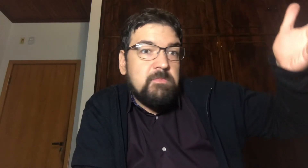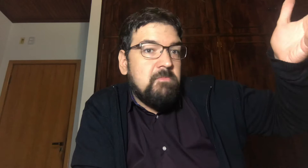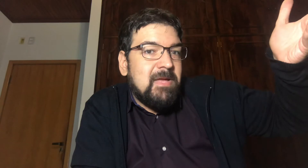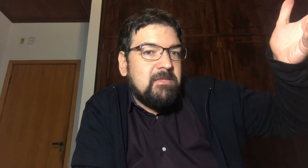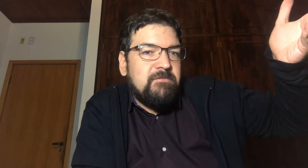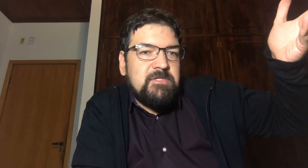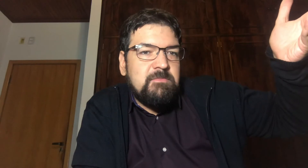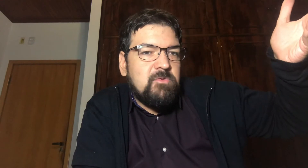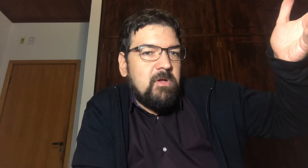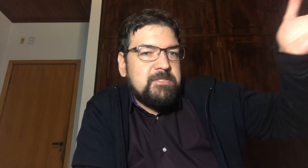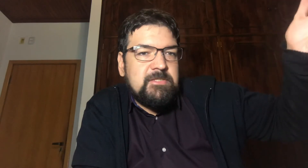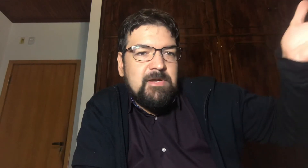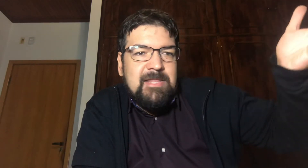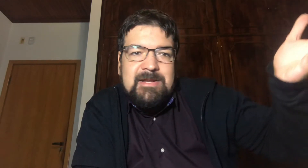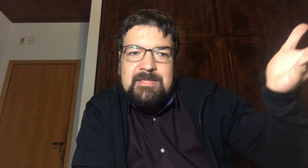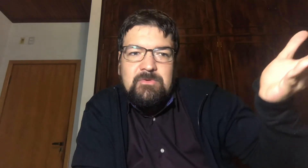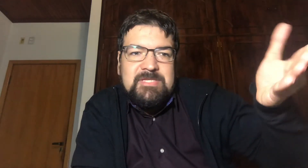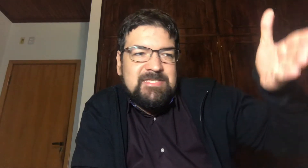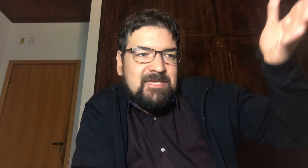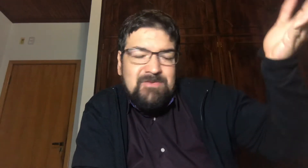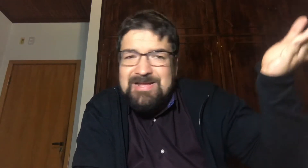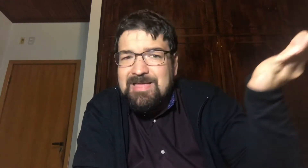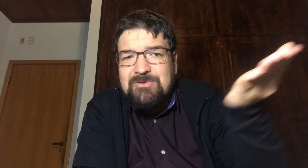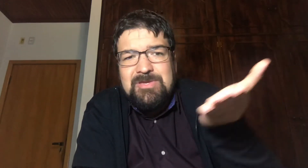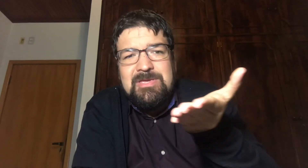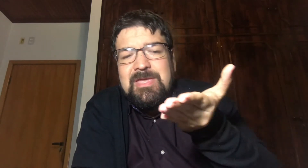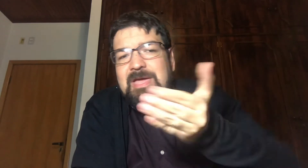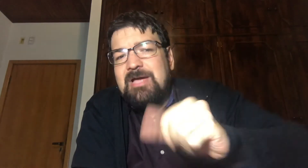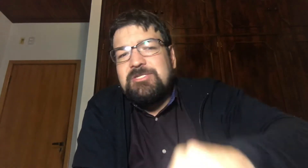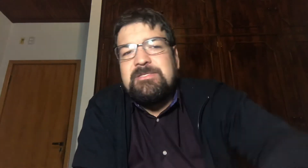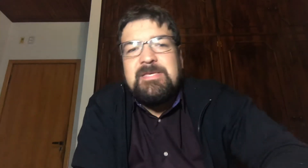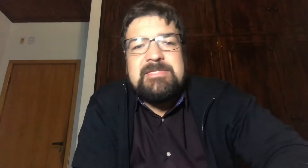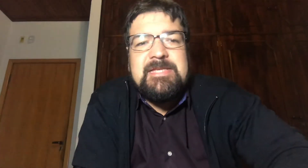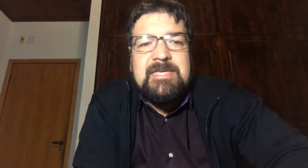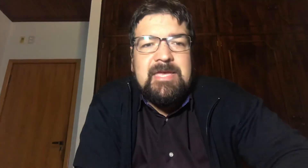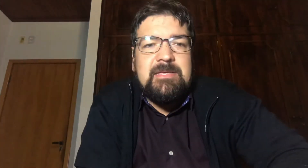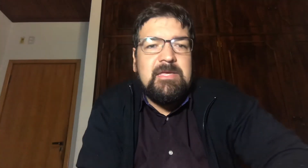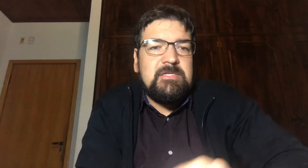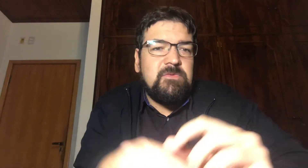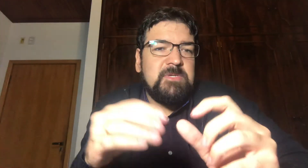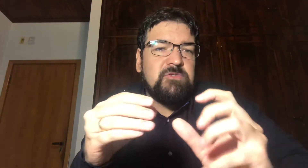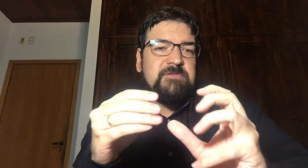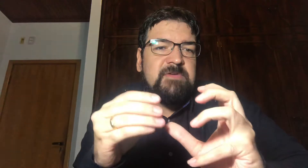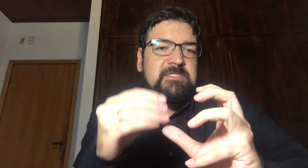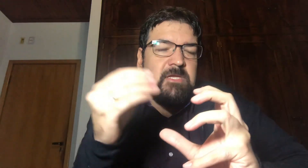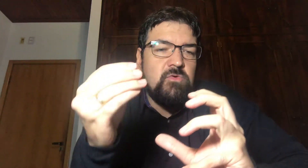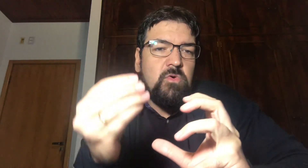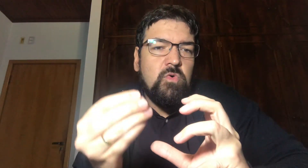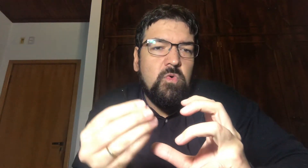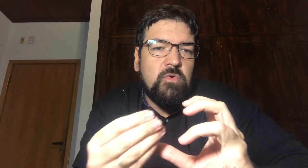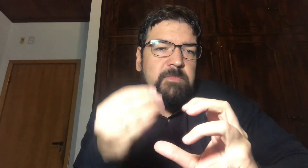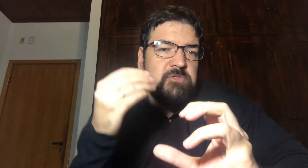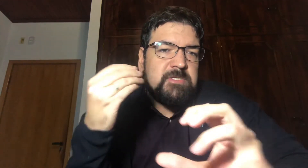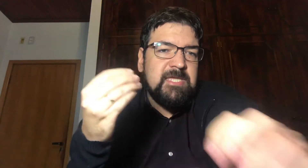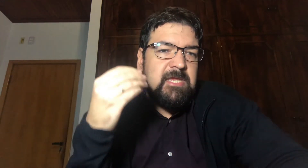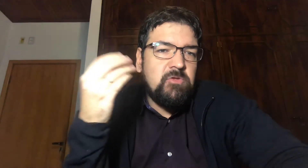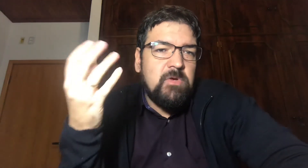mil Bateu 20 mil dólares Então a galera Está toda saindo É claro Que a gente Tem essa queda São pessoas Fazendo o lucro Pessoas querendo